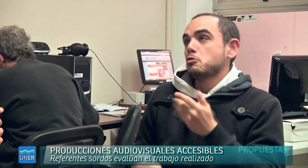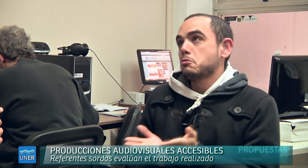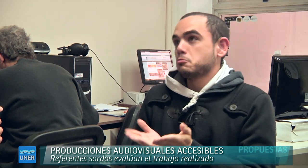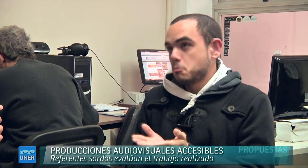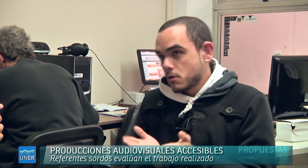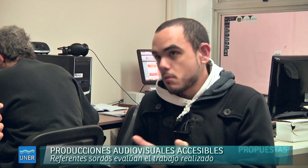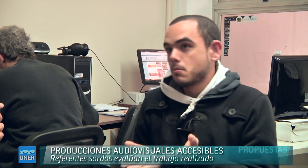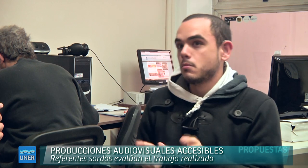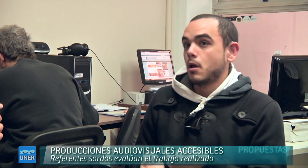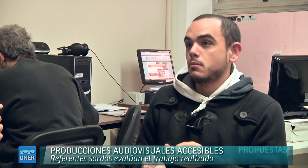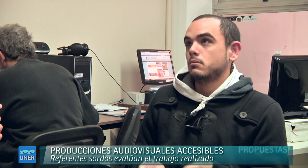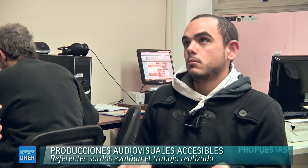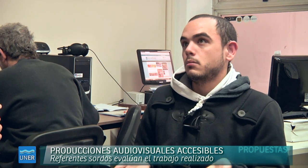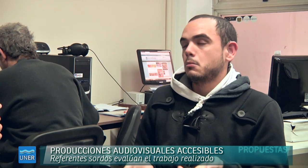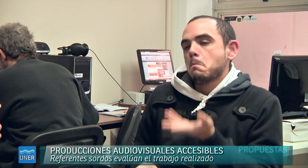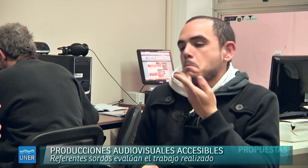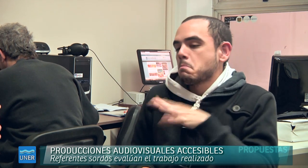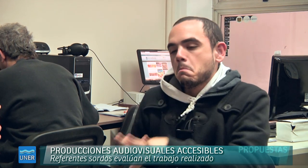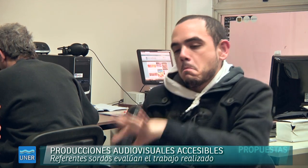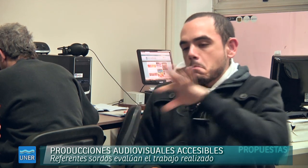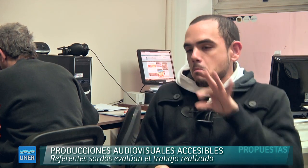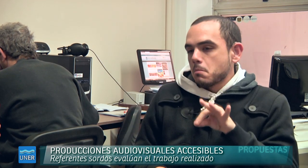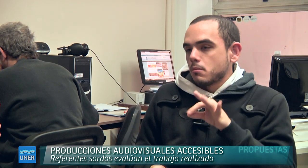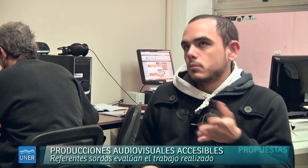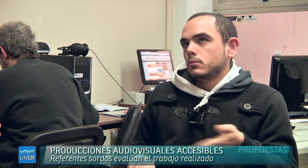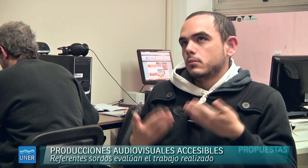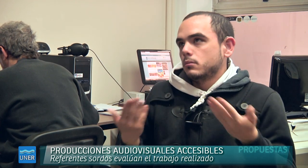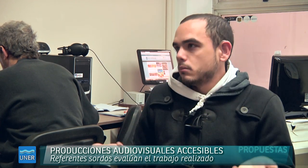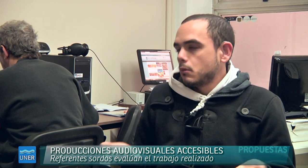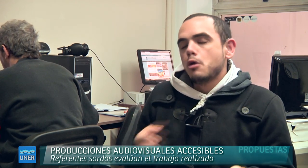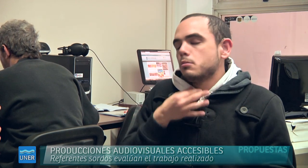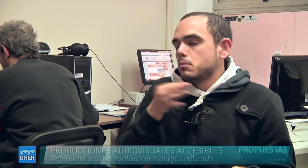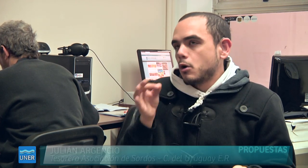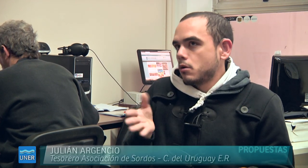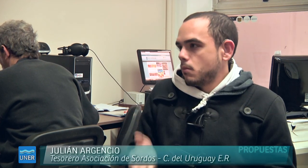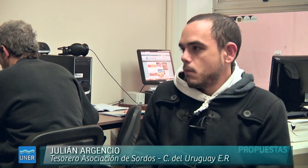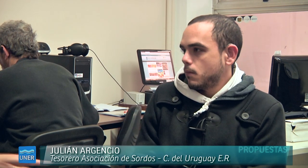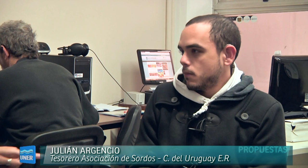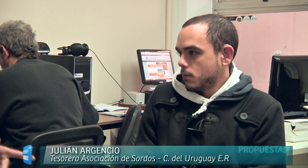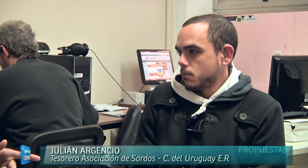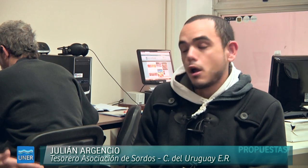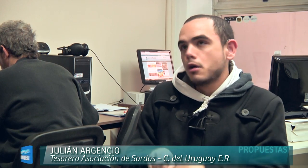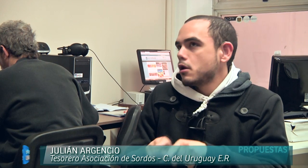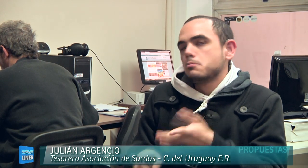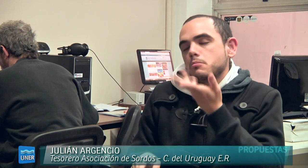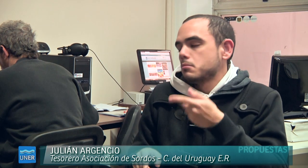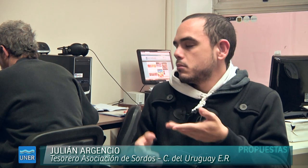que nos gusta estudiar, que podemos elegir las diferentes